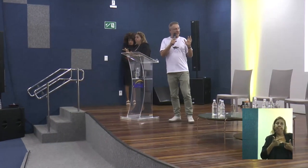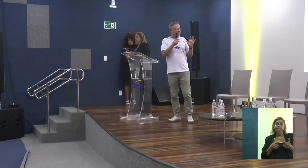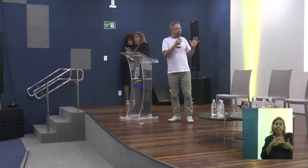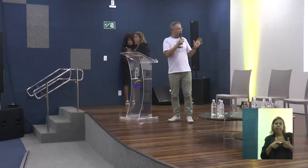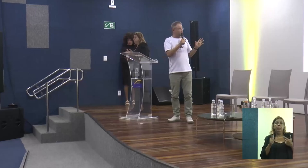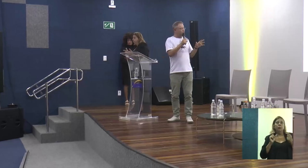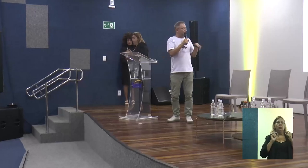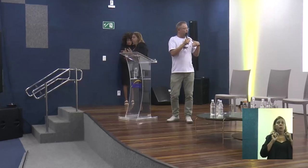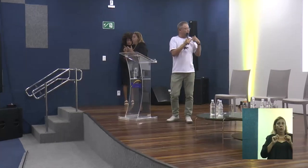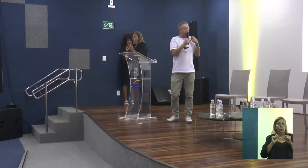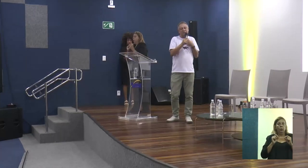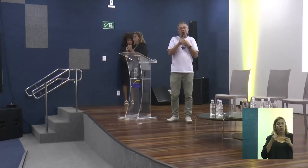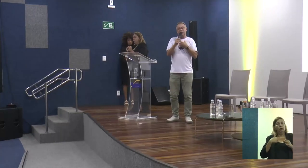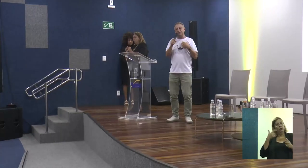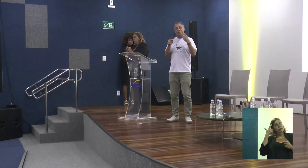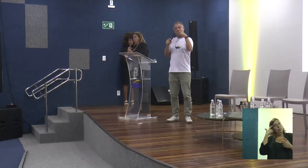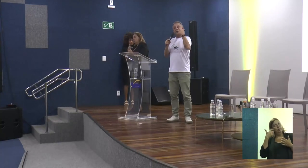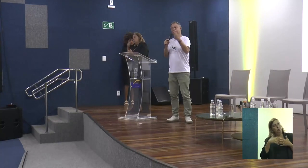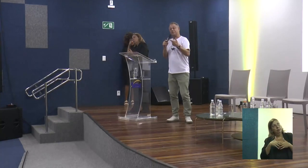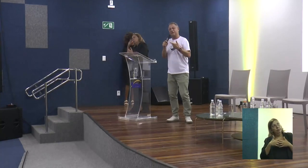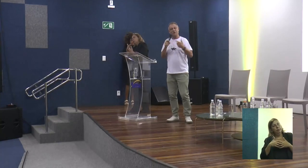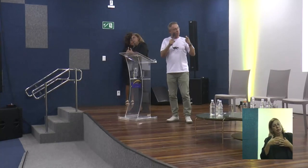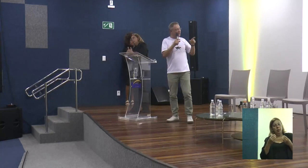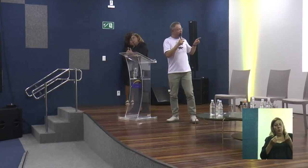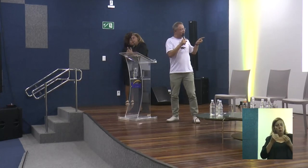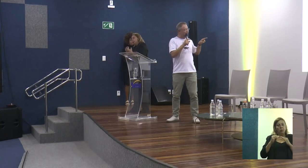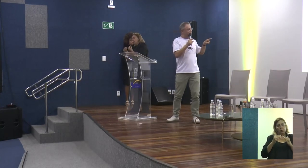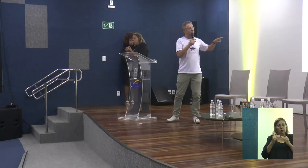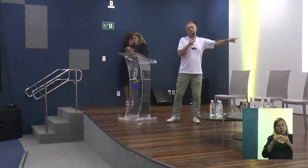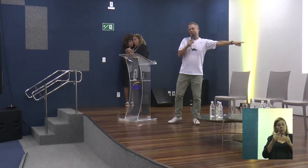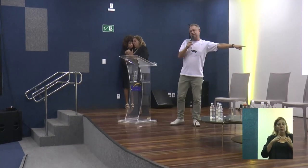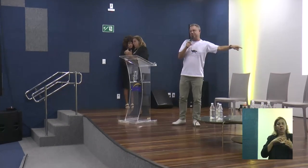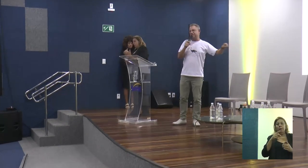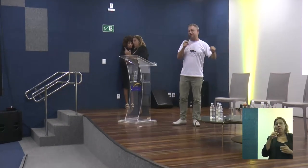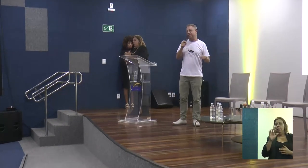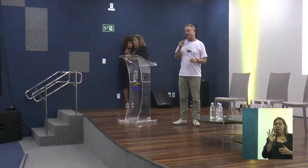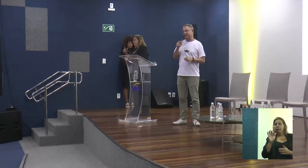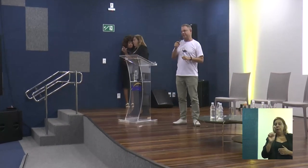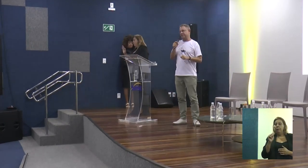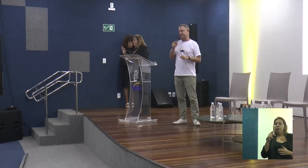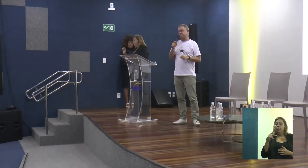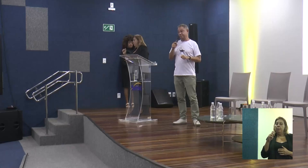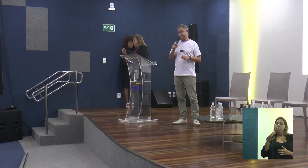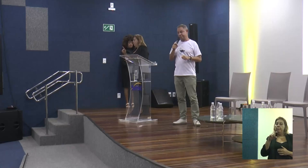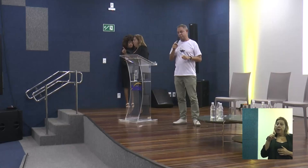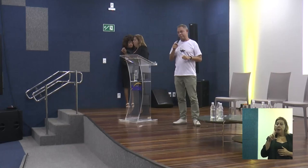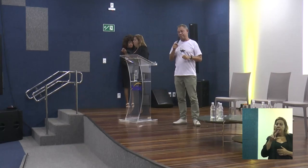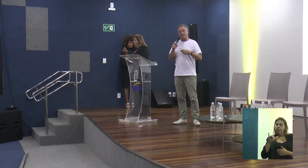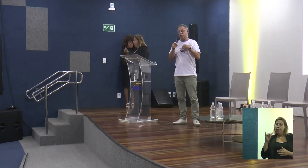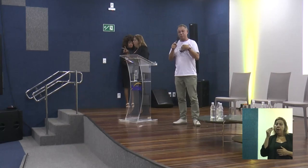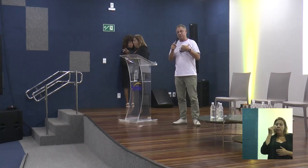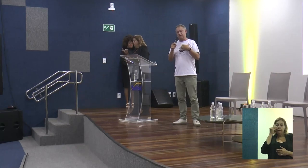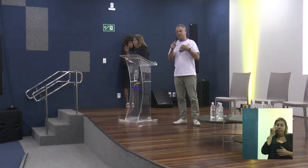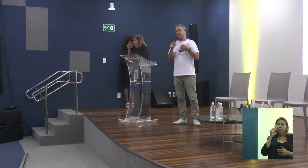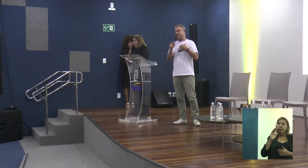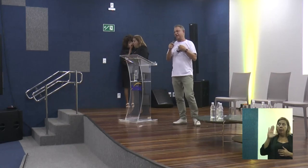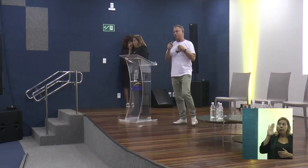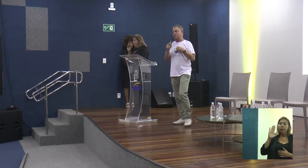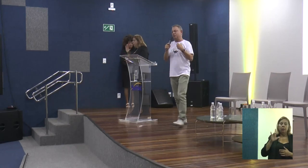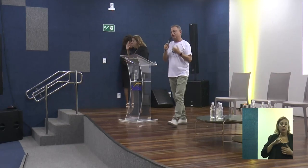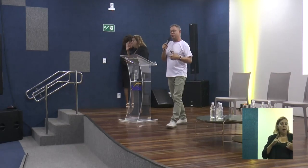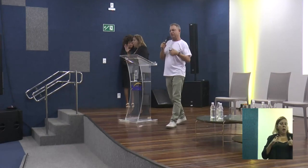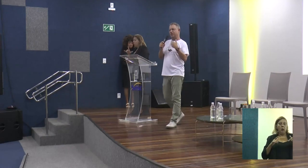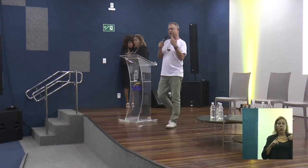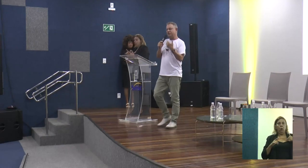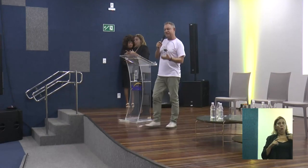é que, eu fico pensando no periferia viva, como é que a FAPEX vai se candidatar? Eu não posso me